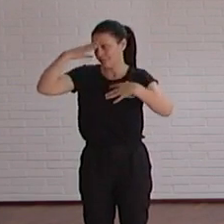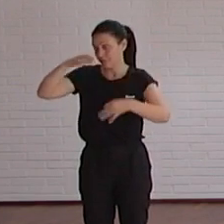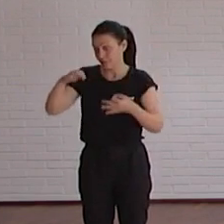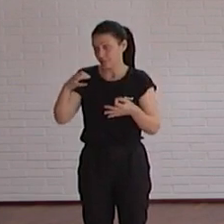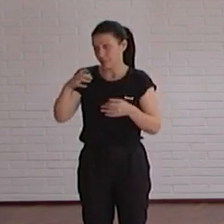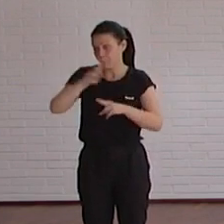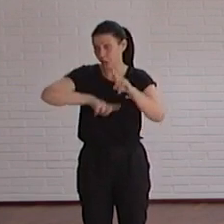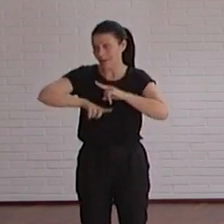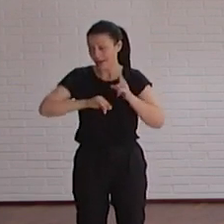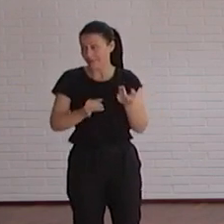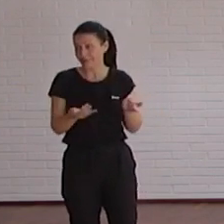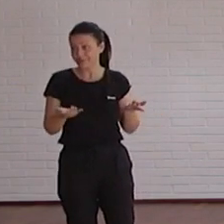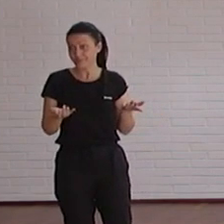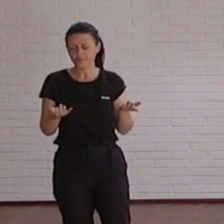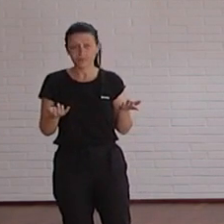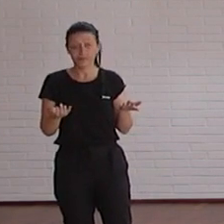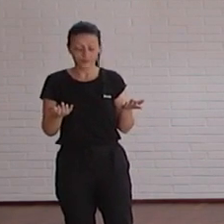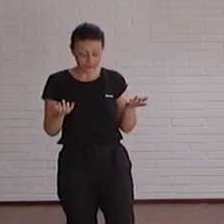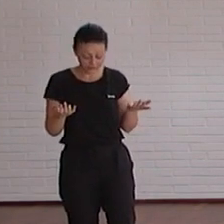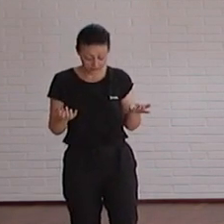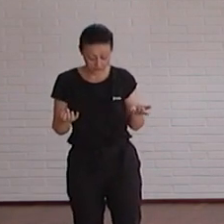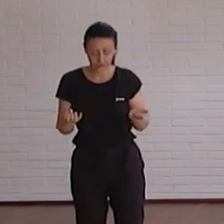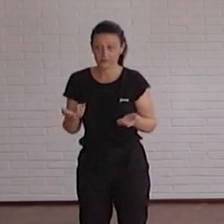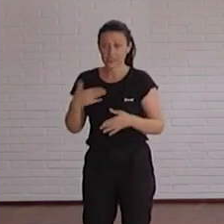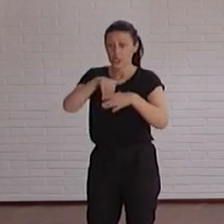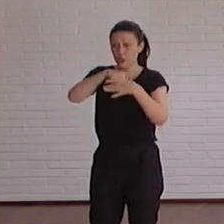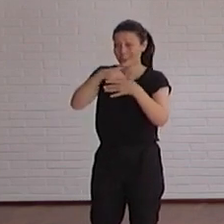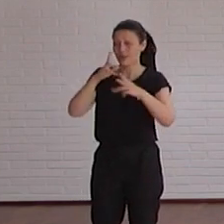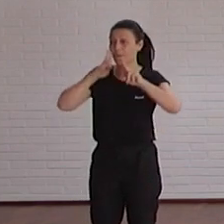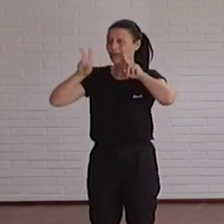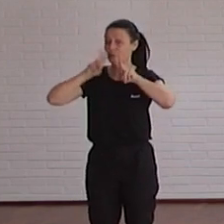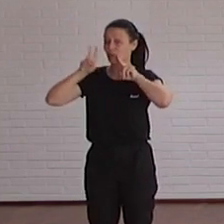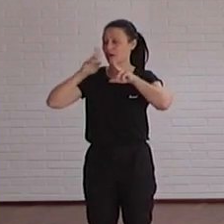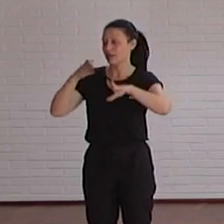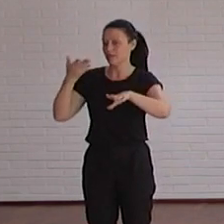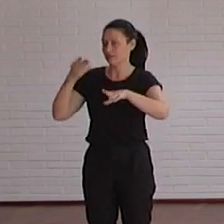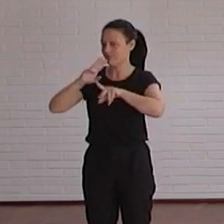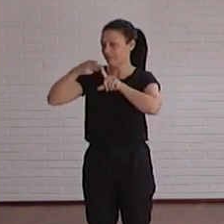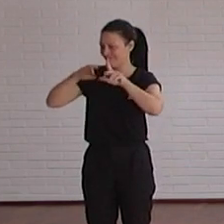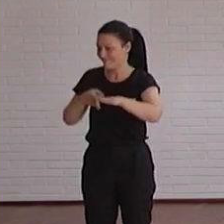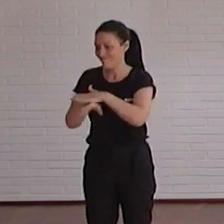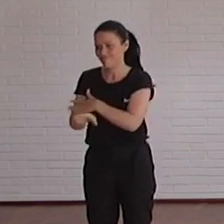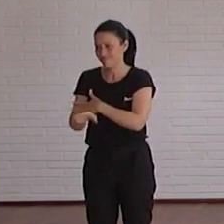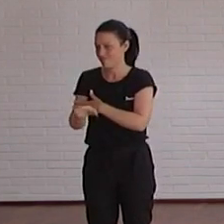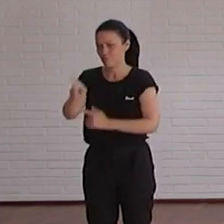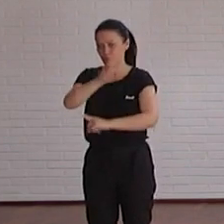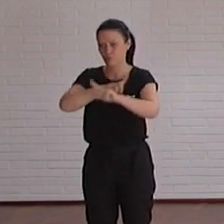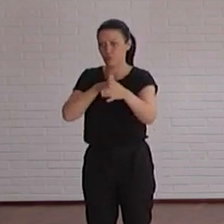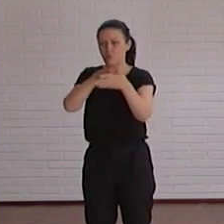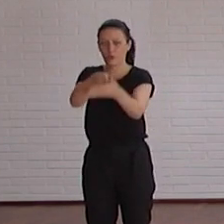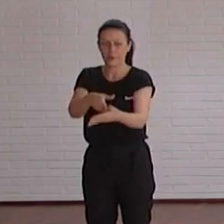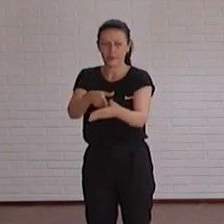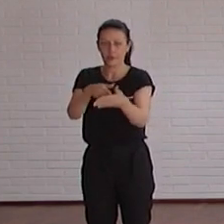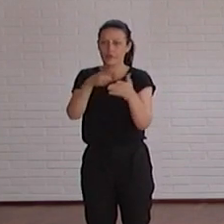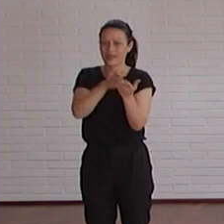problemas para acceder a los contenidos visuales en las páginas web. Por lo tanto, hay que ofrecerles